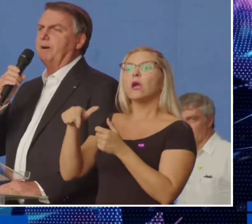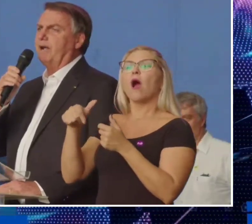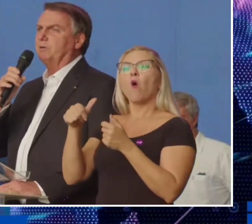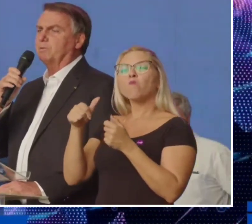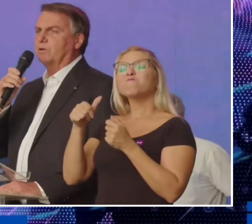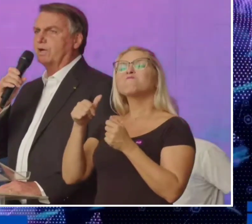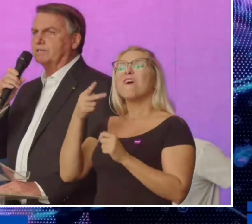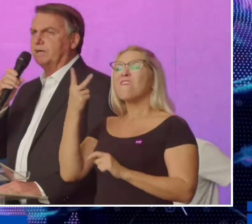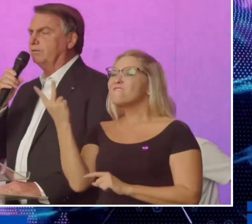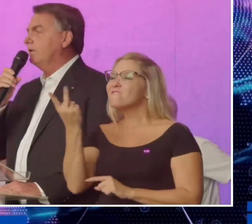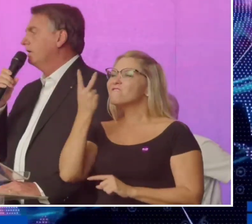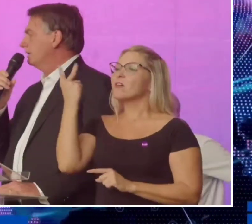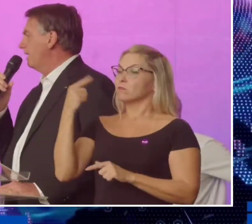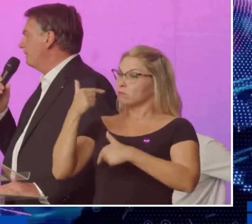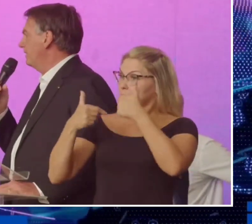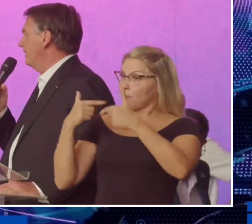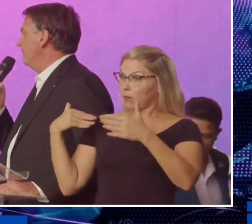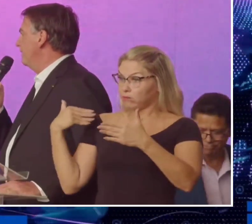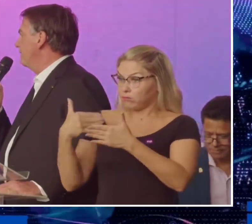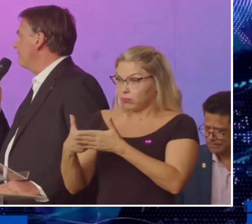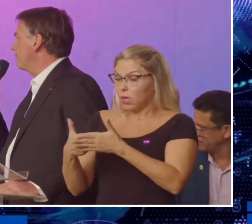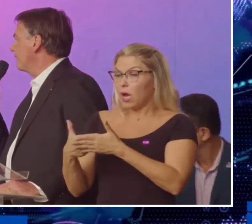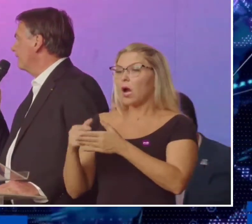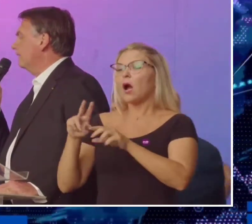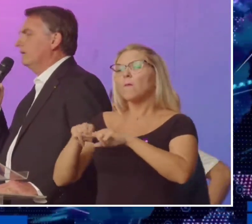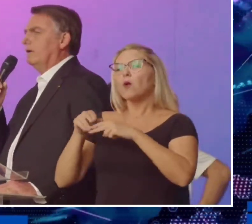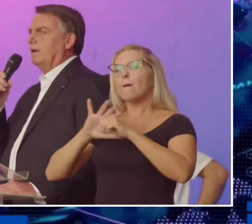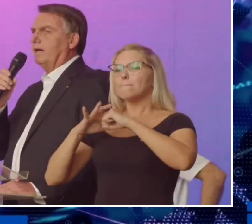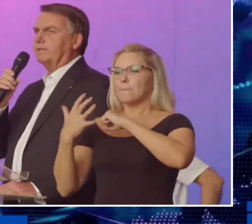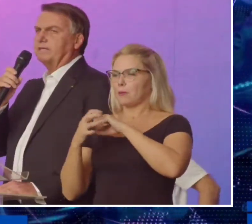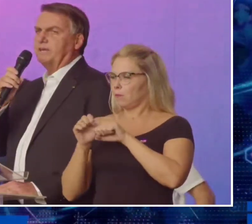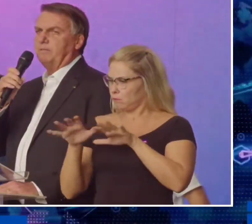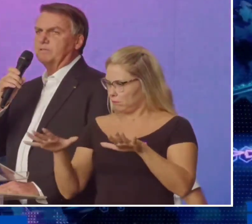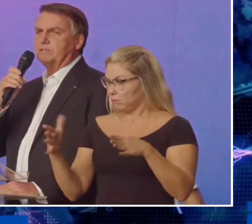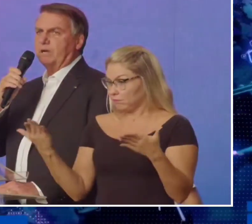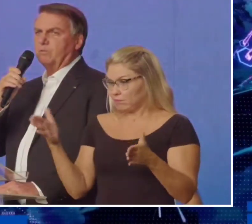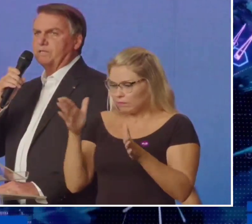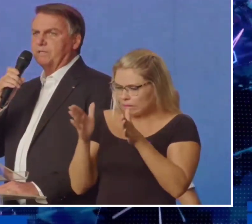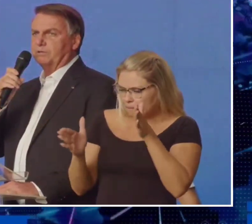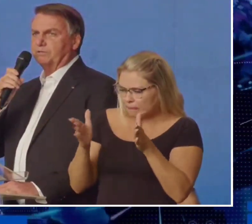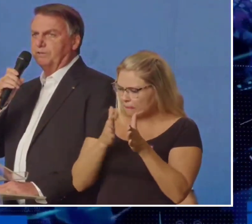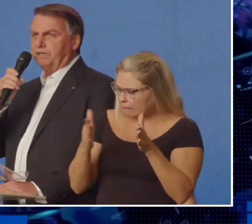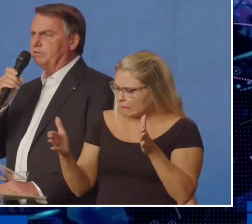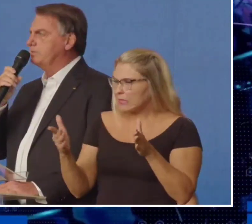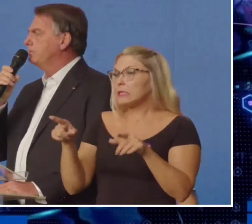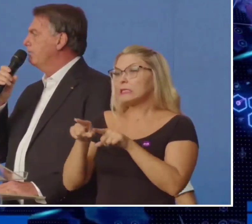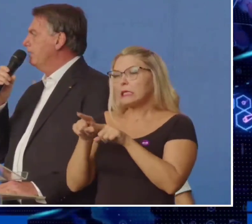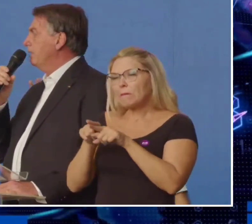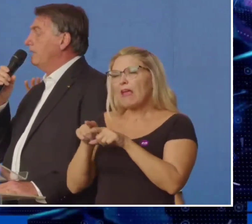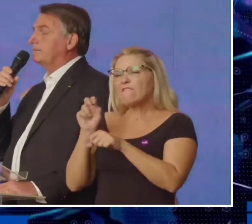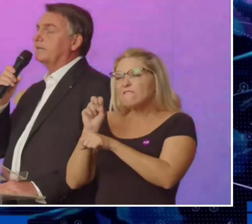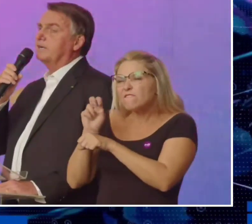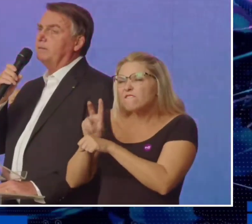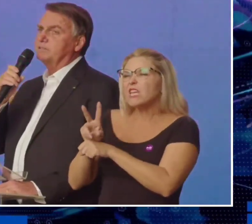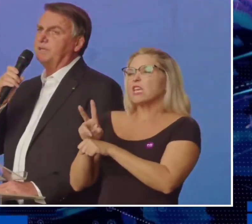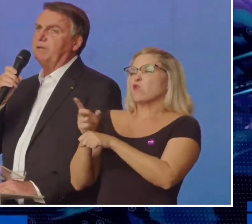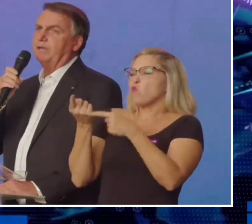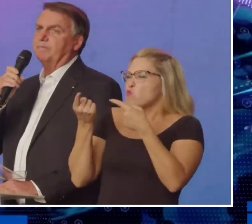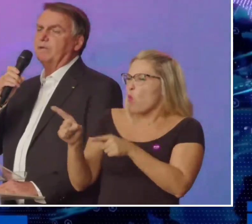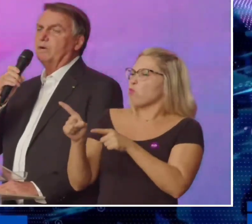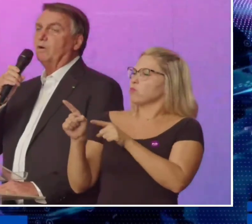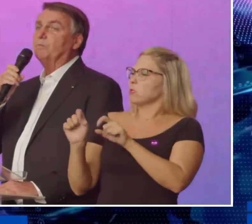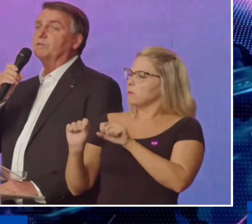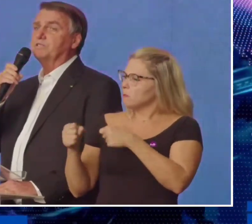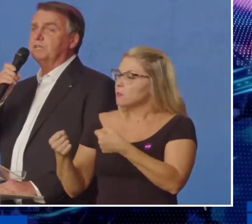o nosso trabalho por ocasião da pandemia. dia, atacamos a questão do vírus e atacamos